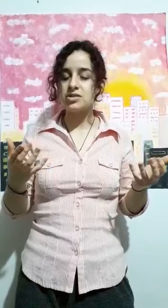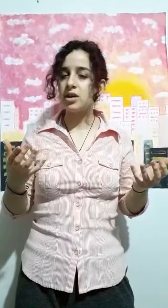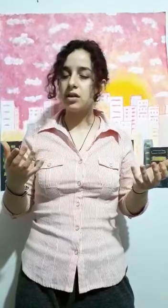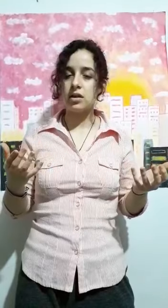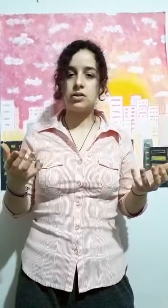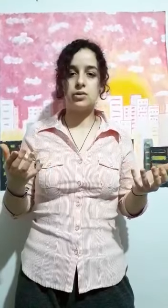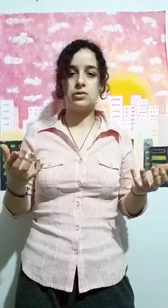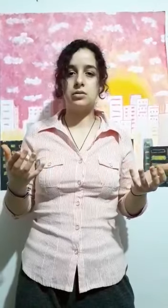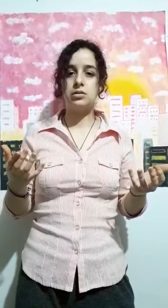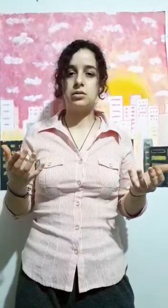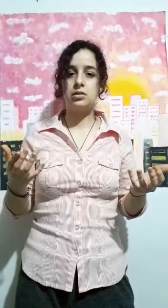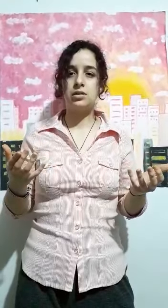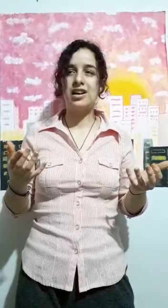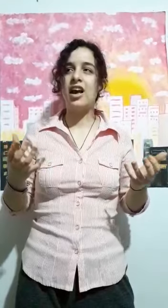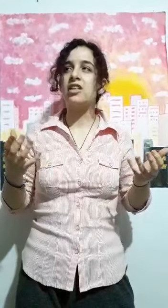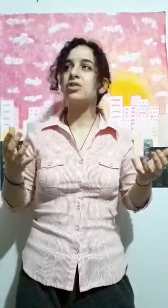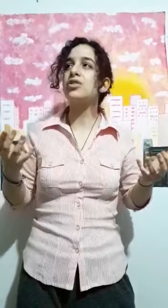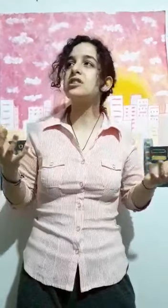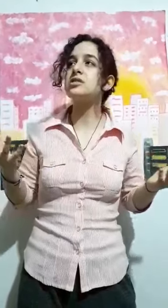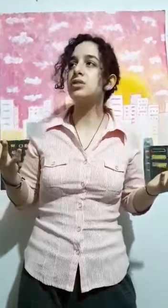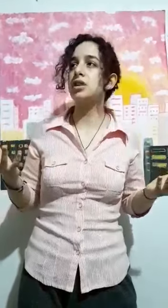estoy haciendo? ¿En dónde estoy?